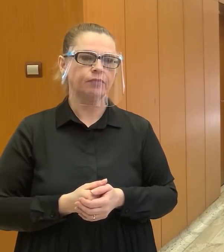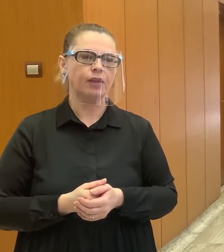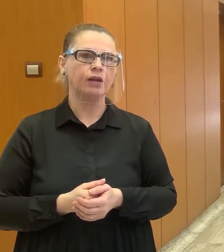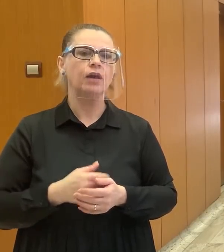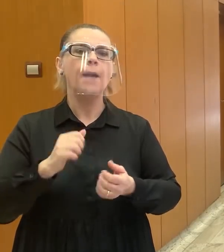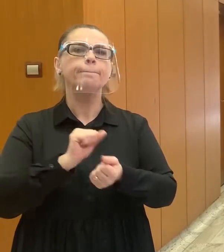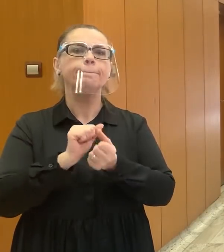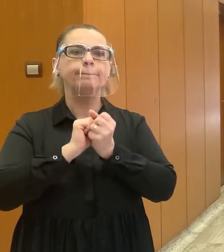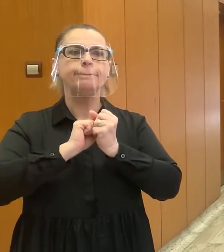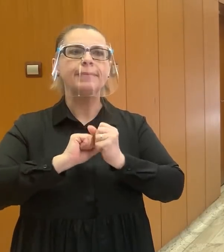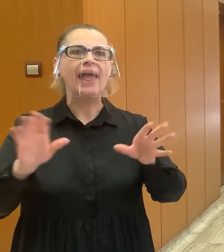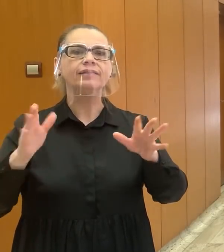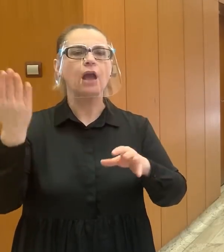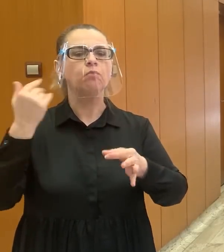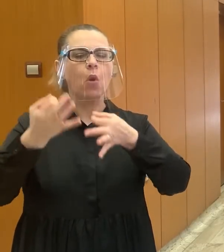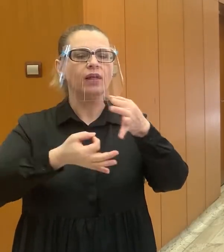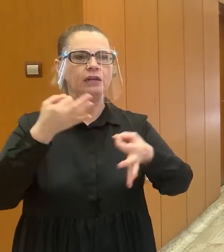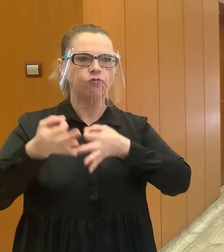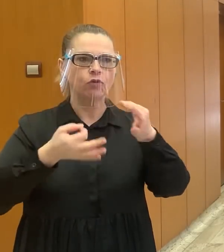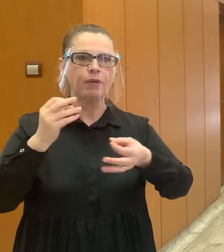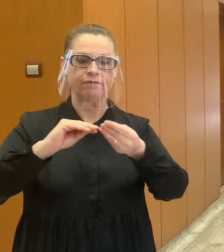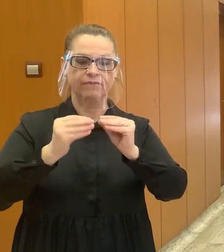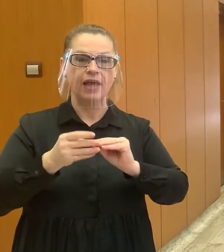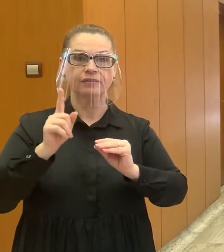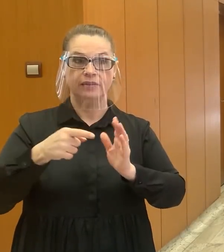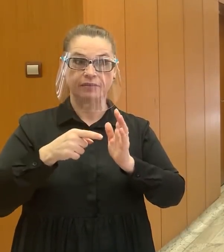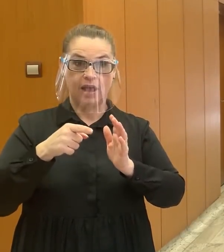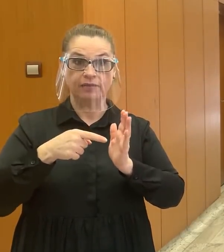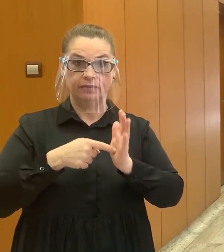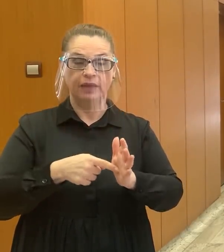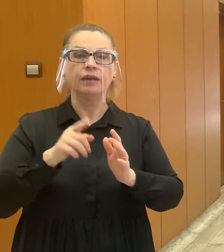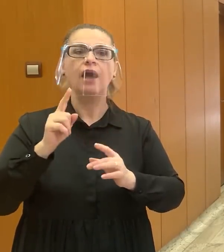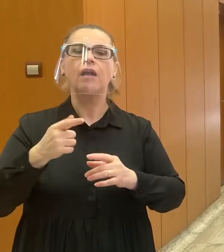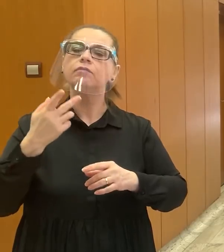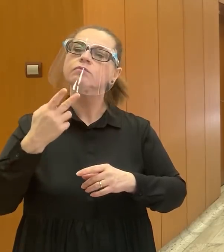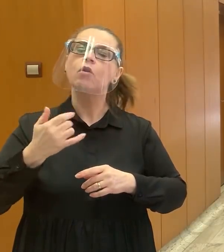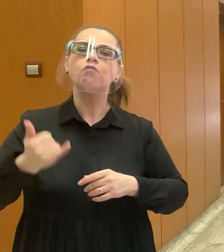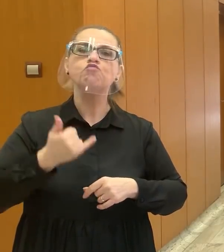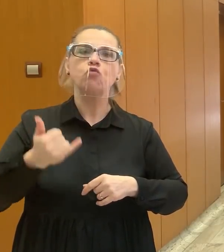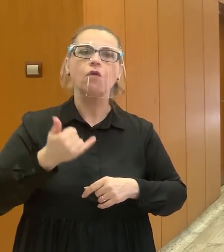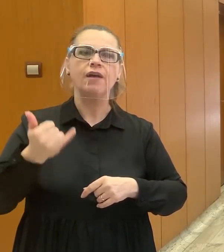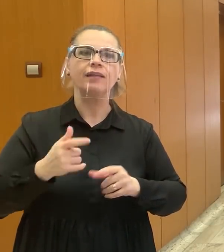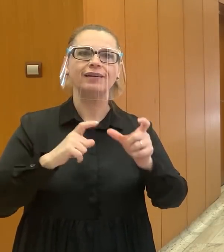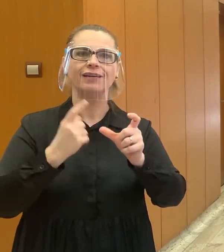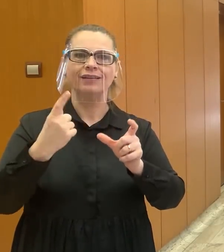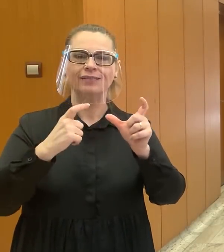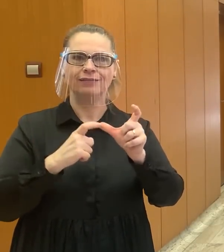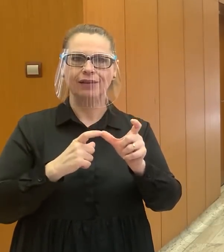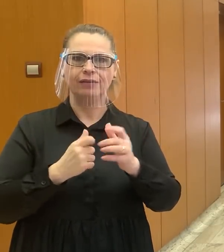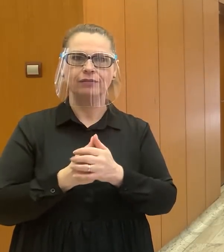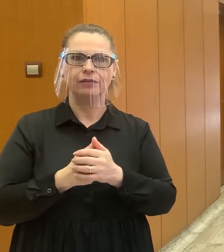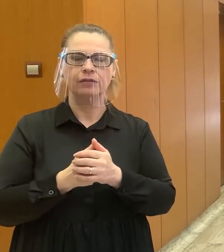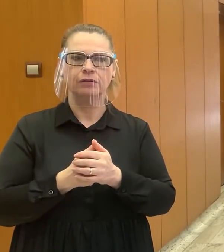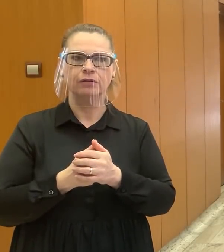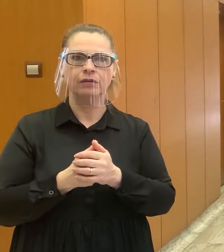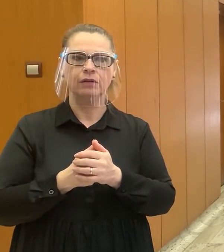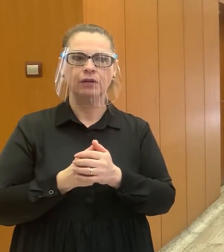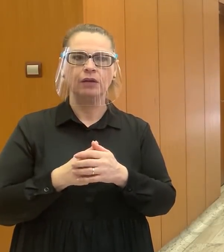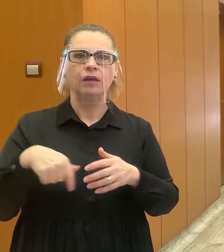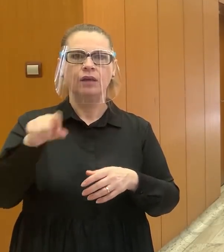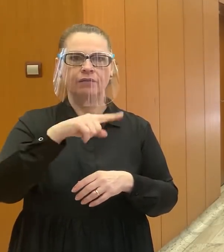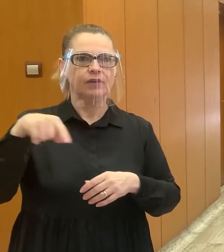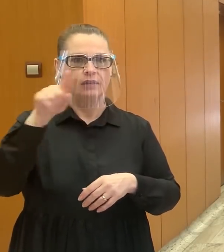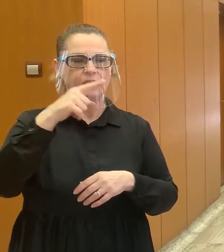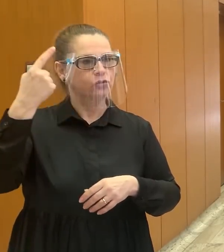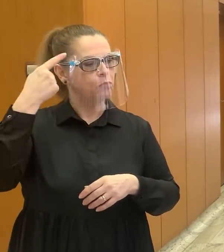skutočnosti, ktoré sa riešia, majú týkať fungovania Slovenskej informačnej služby. Asi si spomínate, že v tej minulej